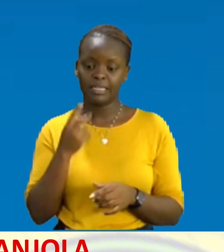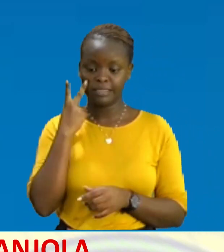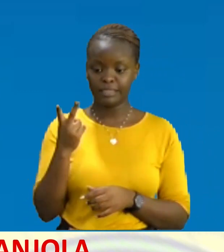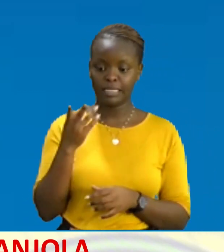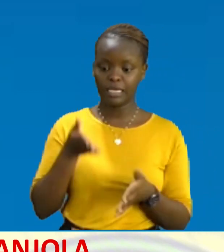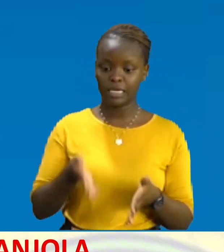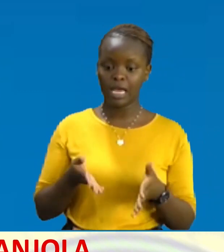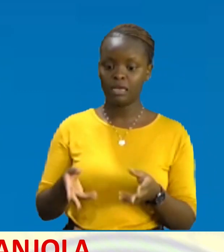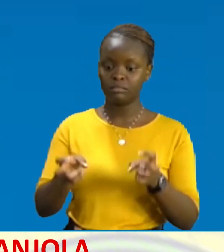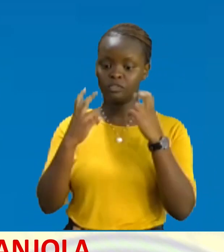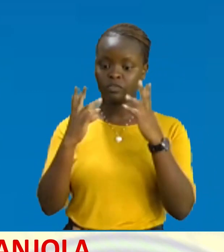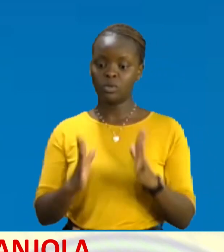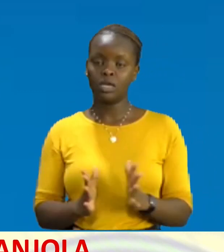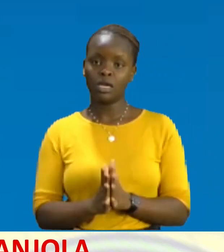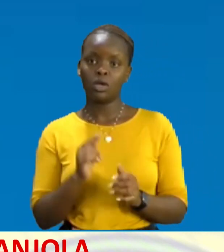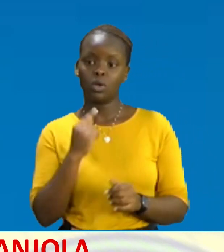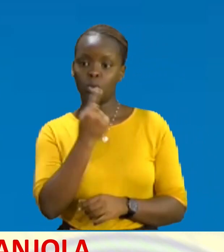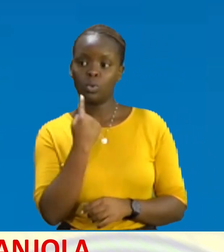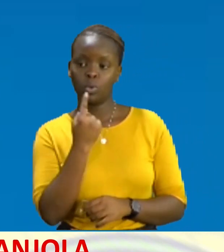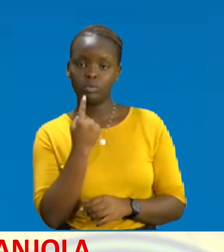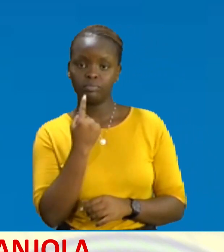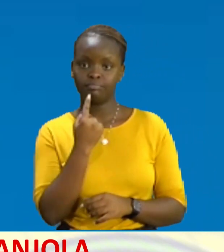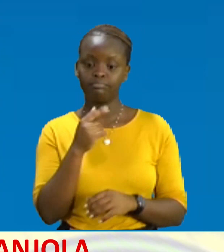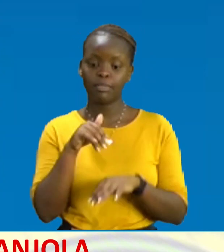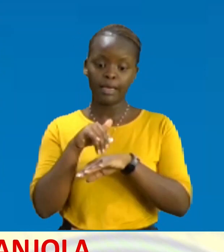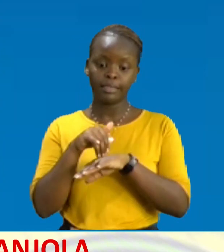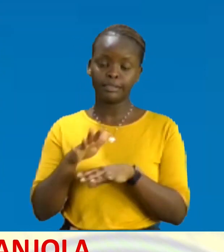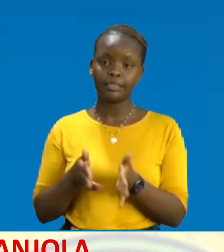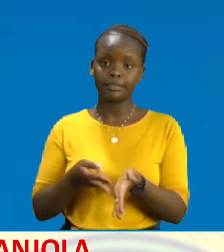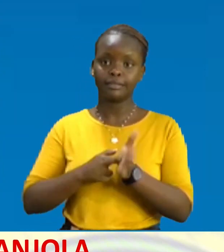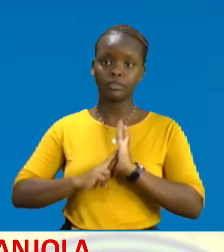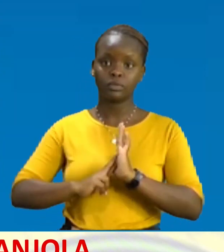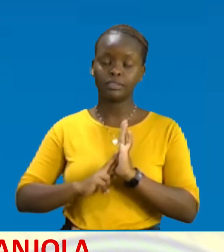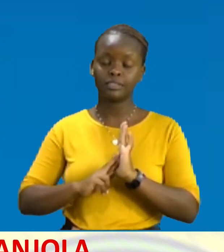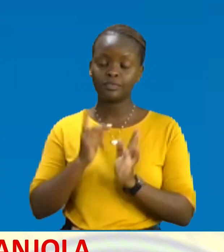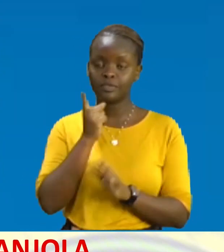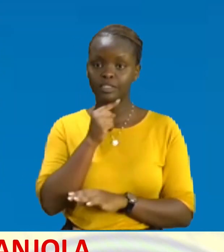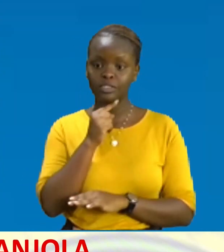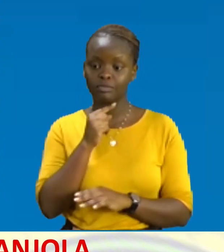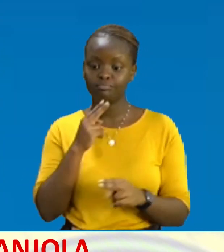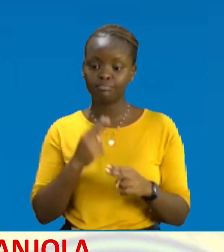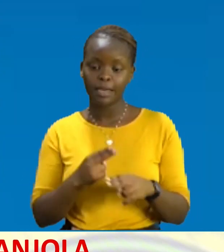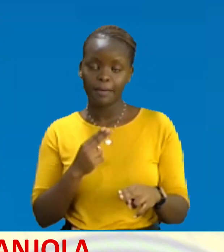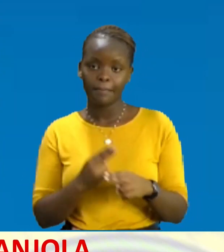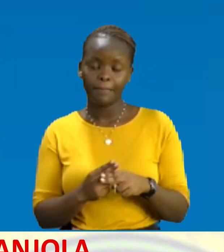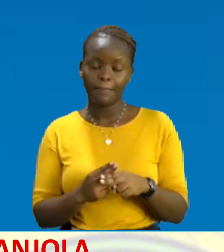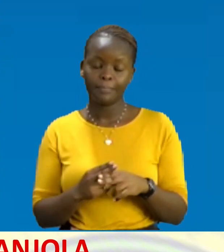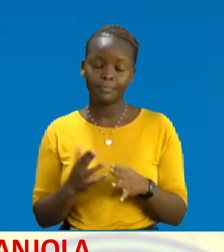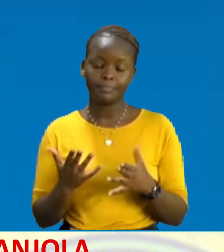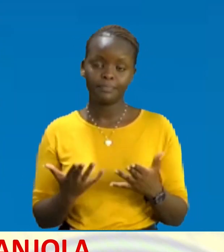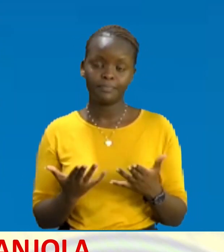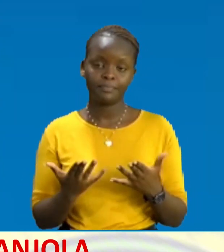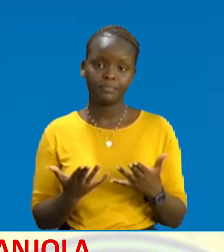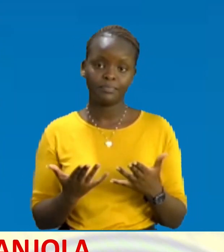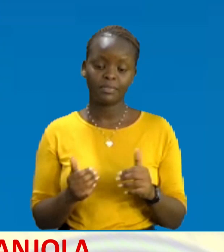Mtazamaji Wetu Mboja Mbae Tuma Request Buki Dogo Nimutaje Majina Hili Kwa Mba Haka Wezi